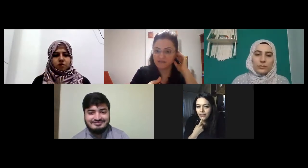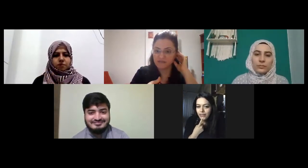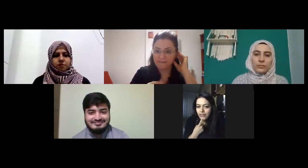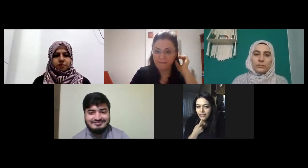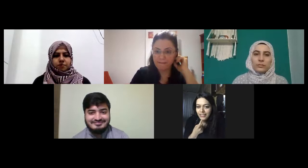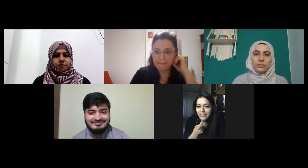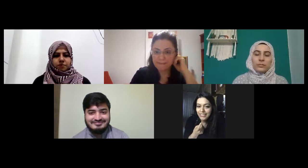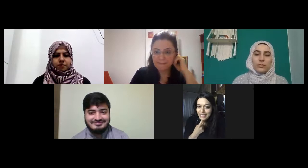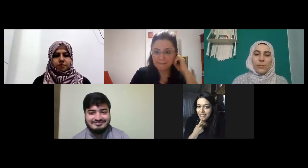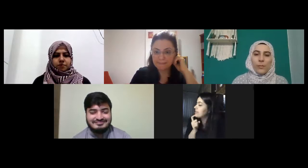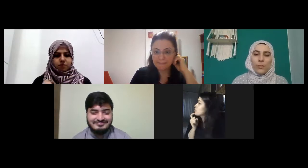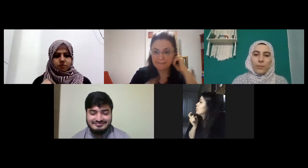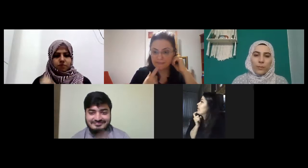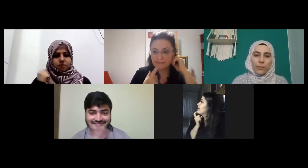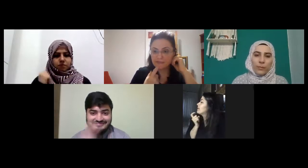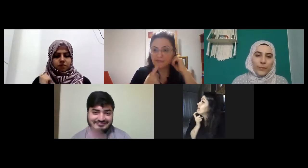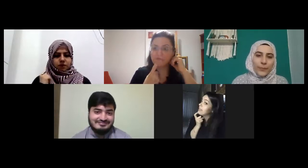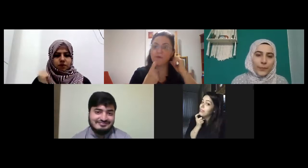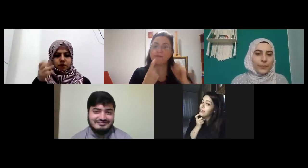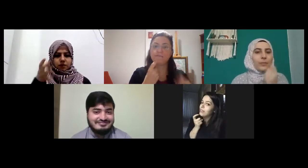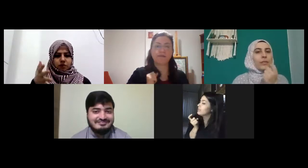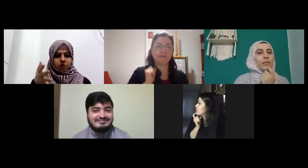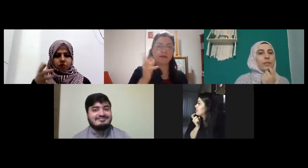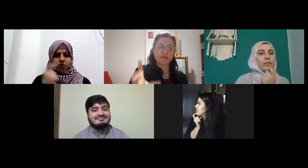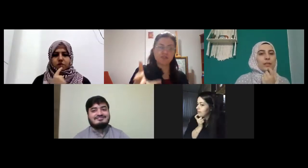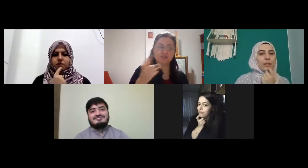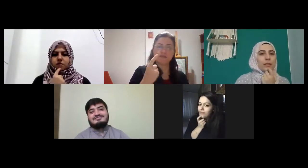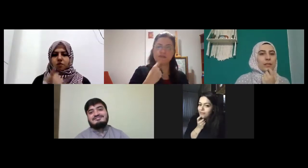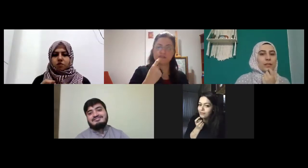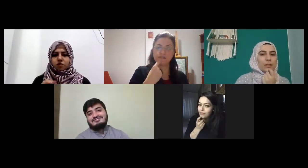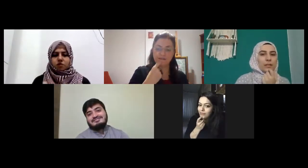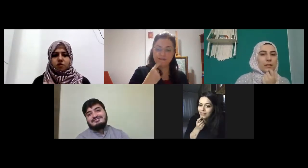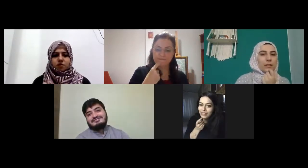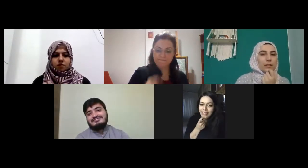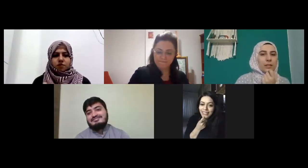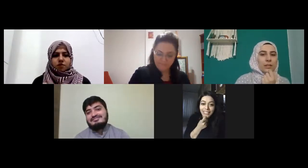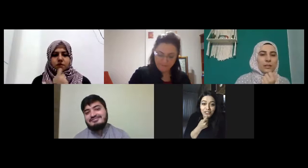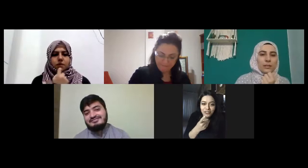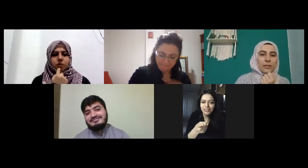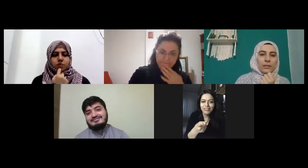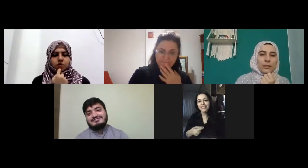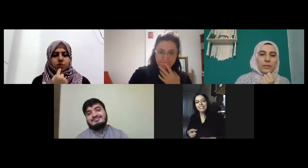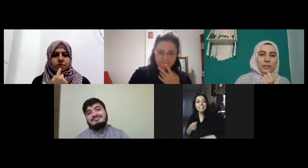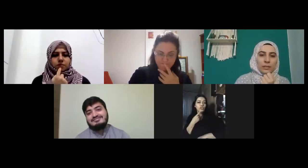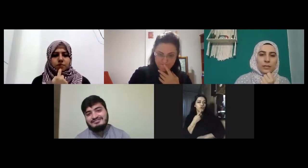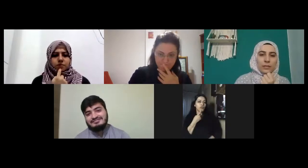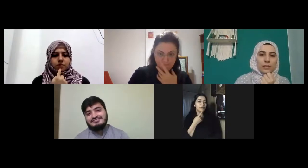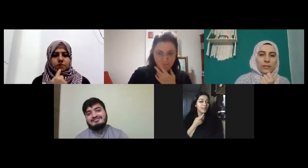yaşındasın yaşındasın şöyle ha böyle tamam kaç yaşındasın kaç yaşındasın direkt şu da olabiliyor tek